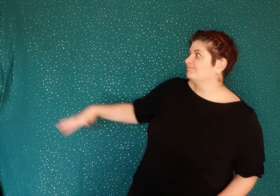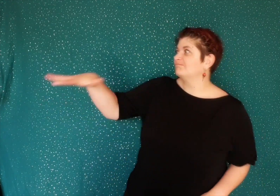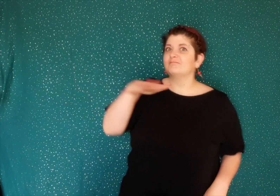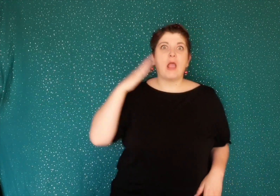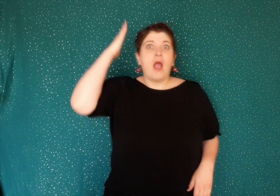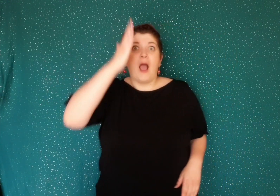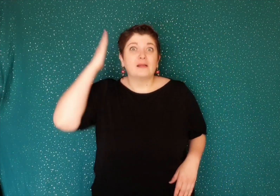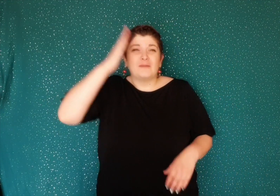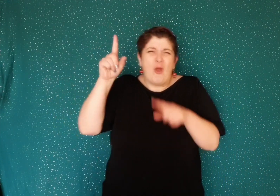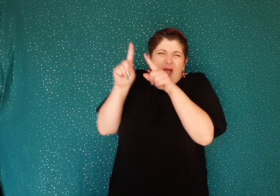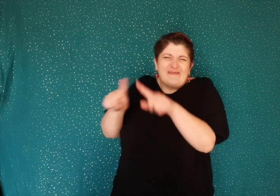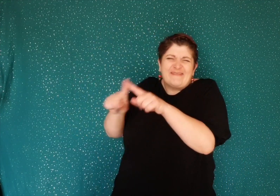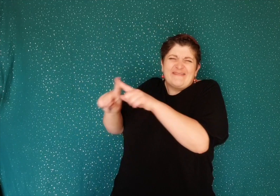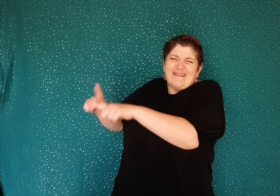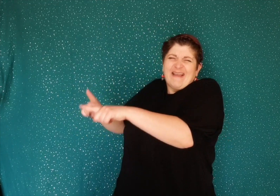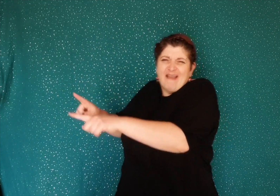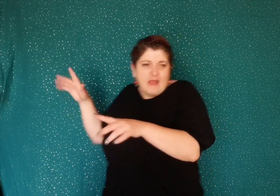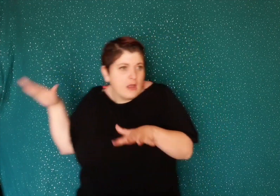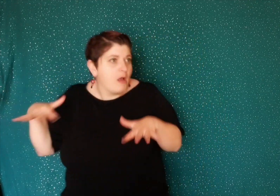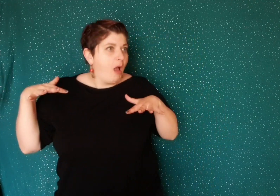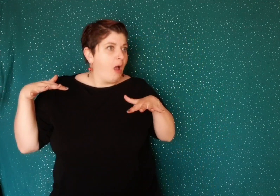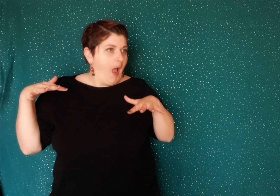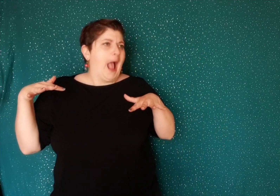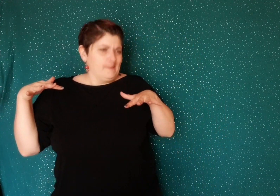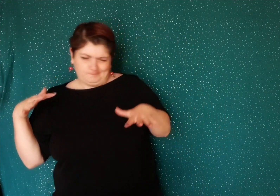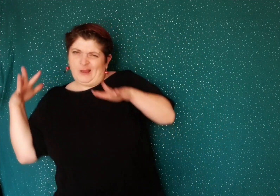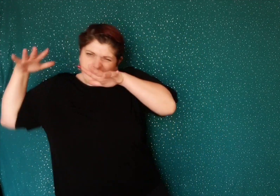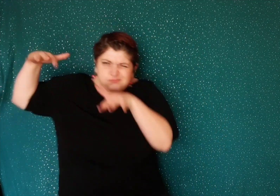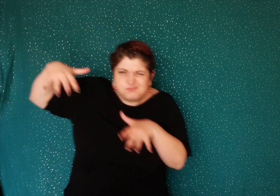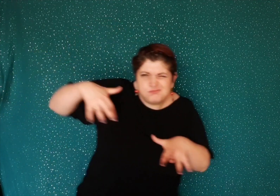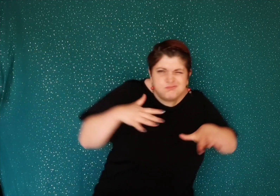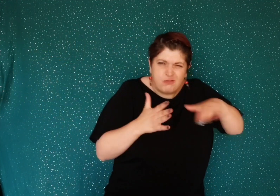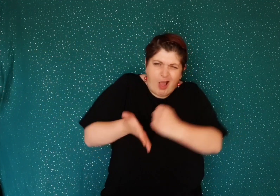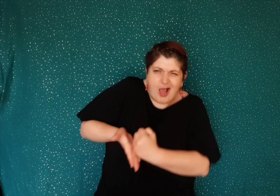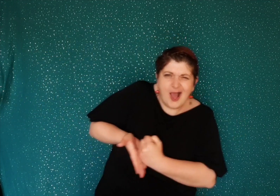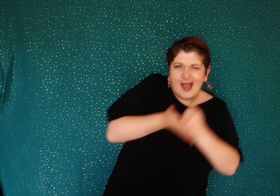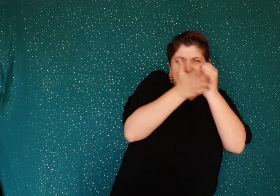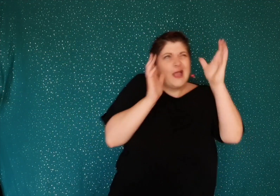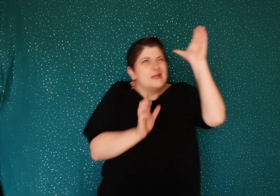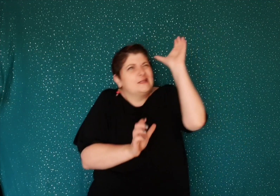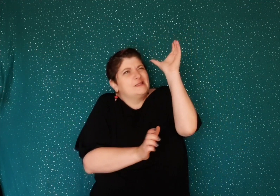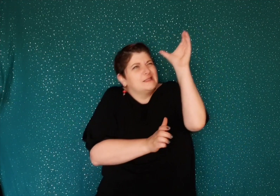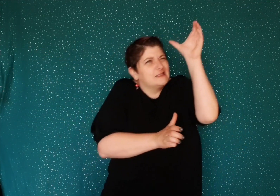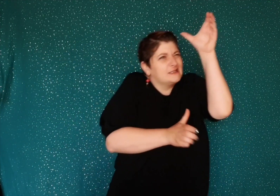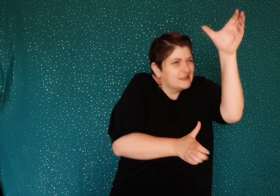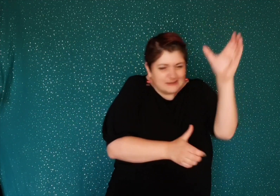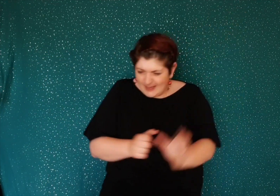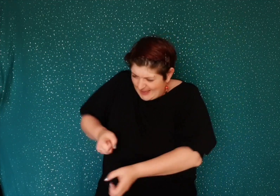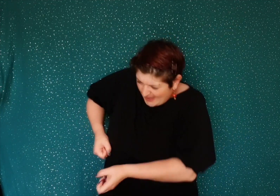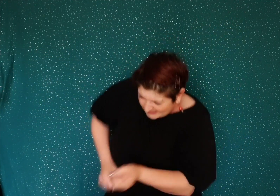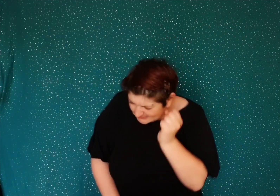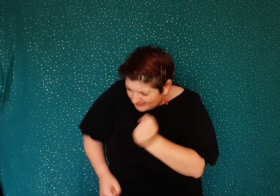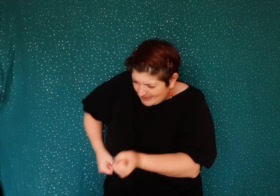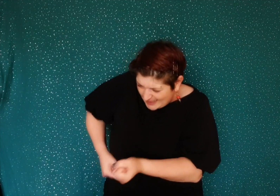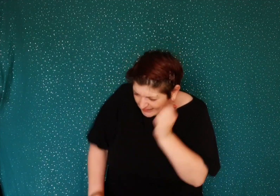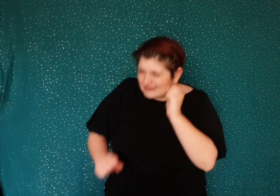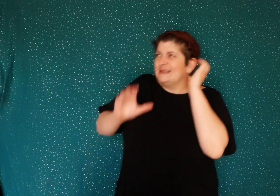et les animaux arrivent de toutes sortes pour lui prêter main forte